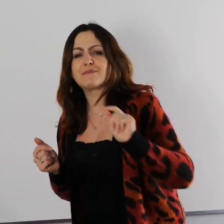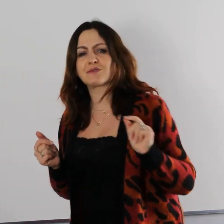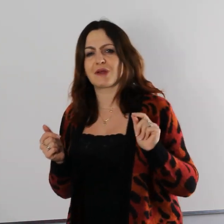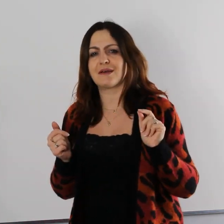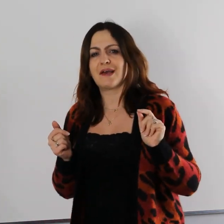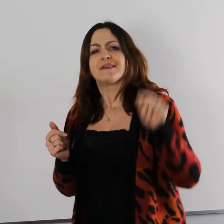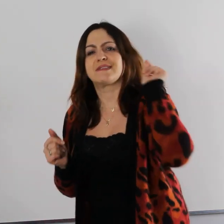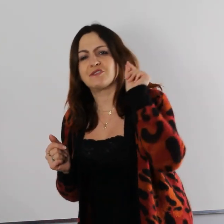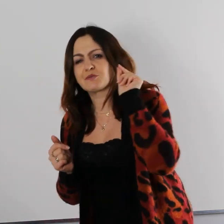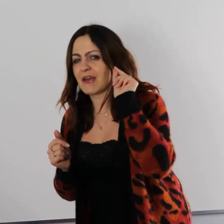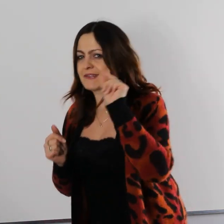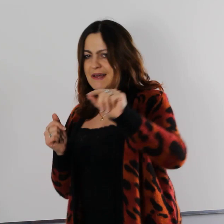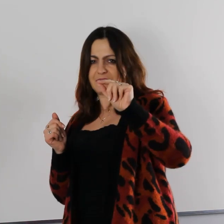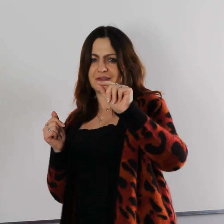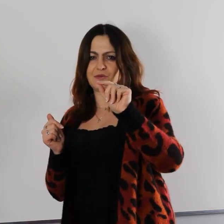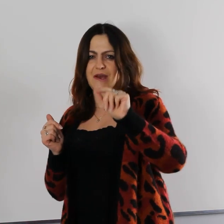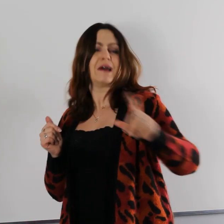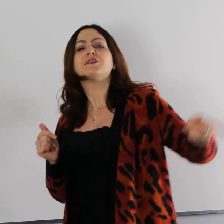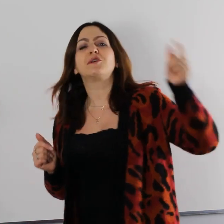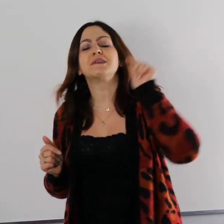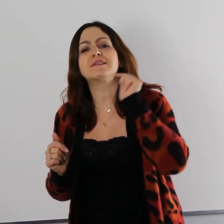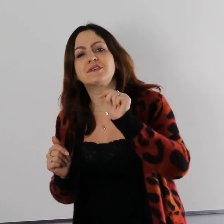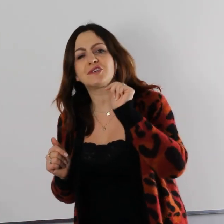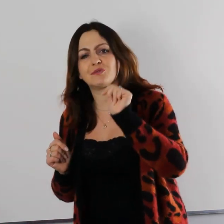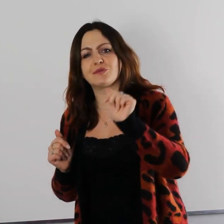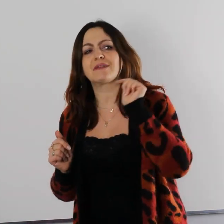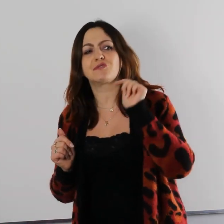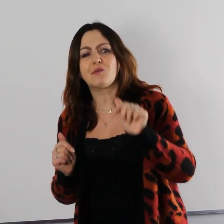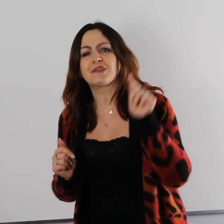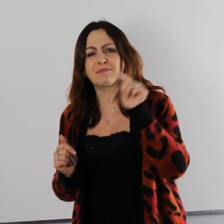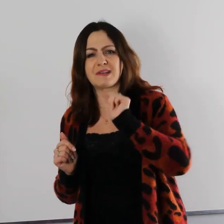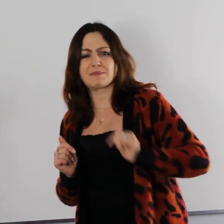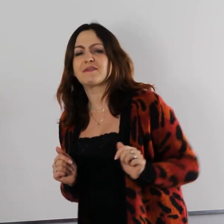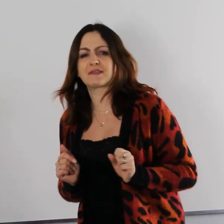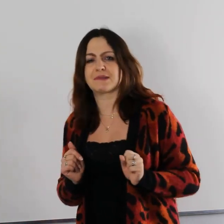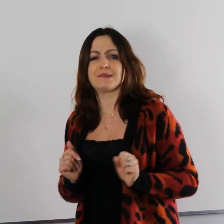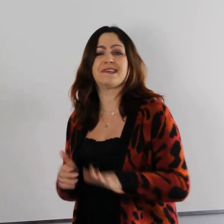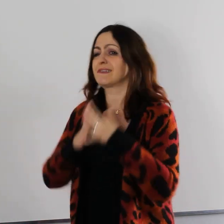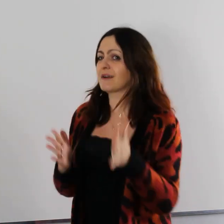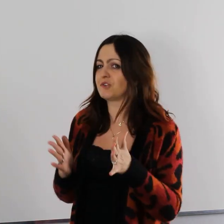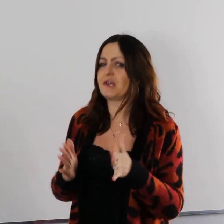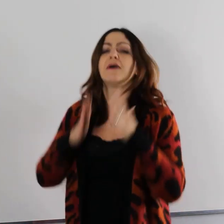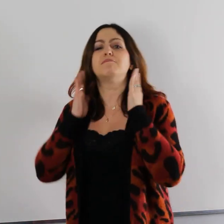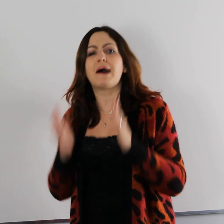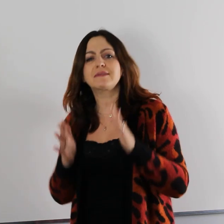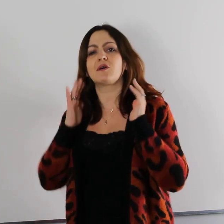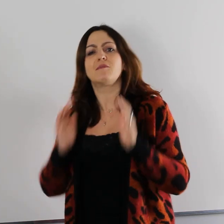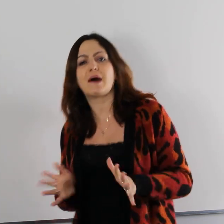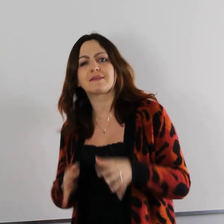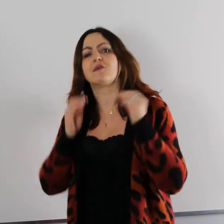maturę, zdać dobrze egzamin na zuliach. I Tobie też się uda dobrze napisać sprawdzian z matematyki. Tego Ci bardzo, bardzo,